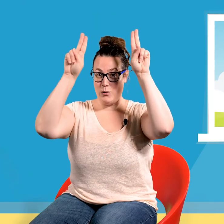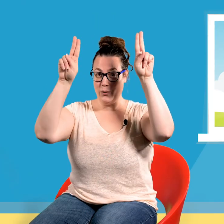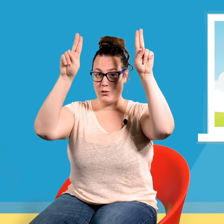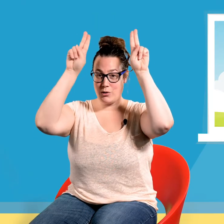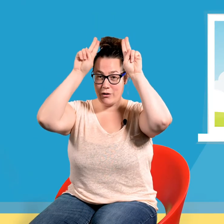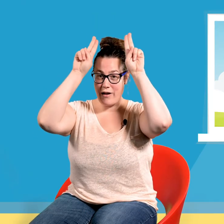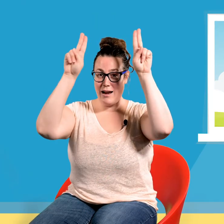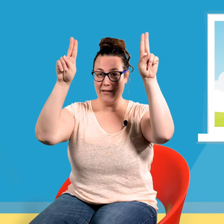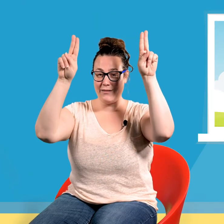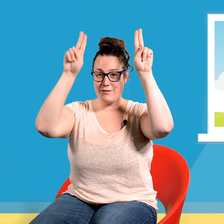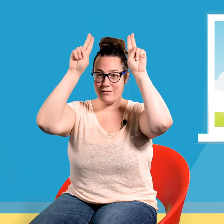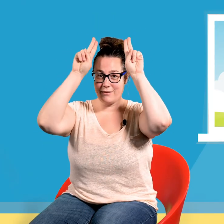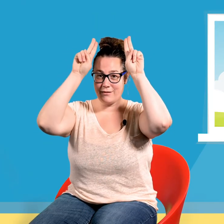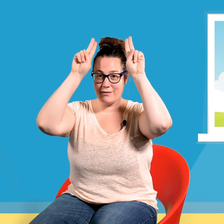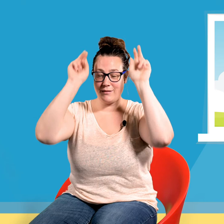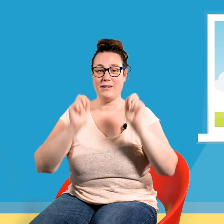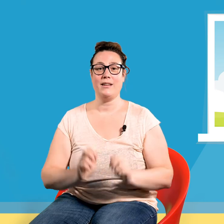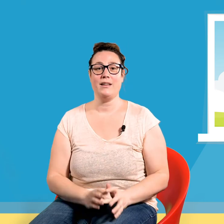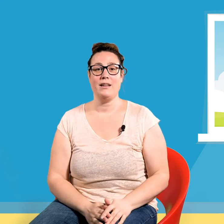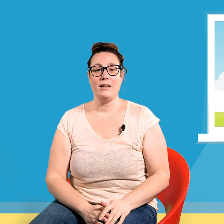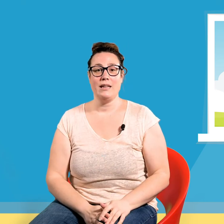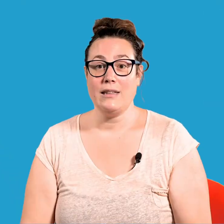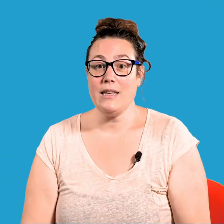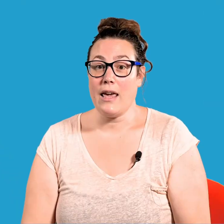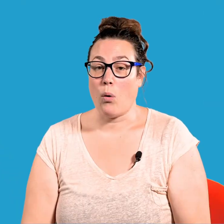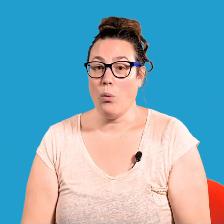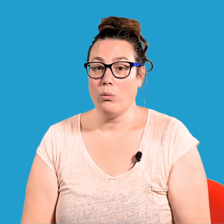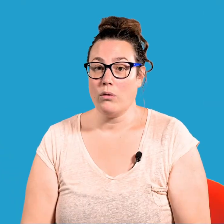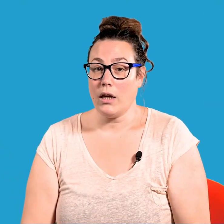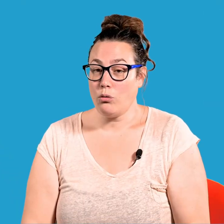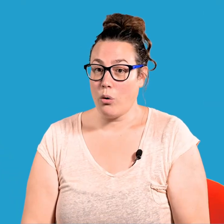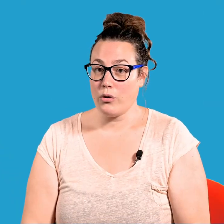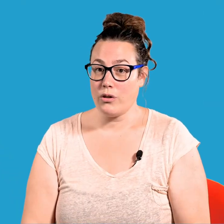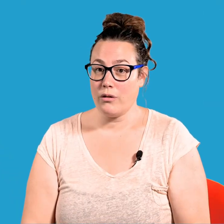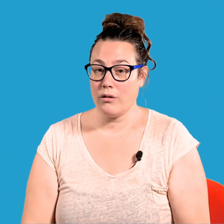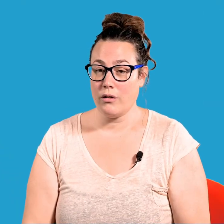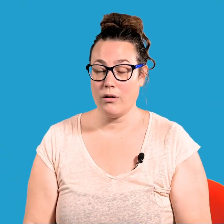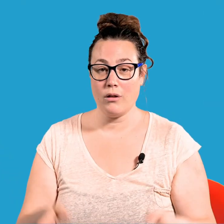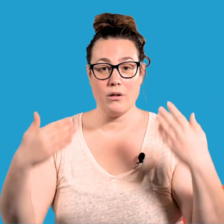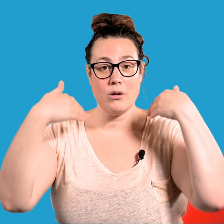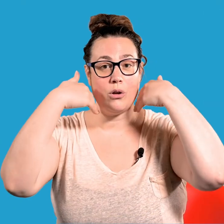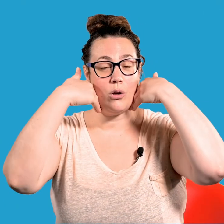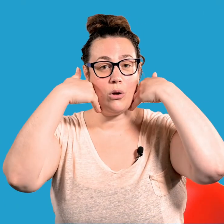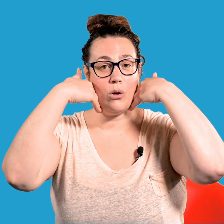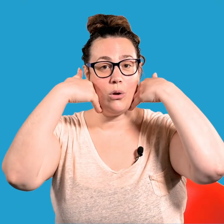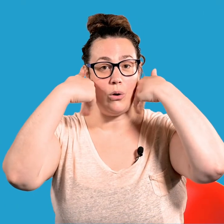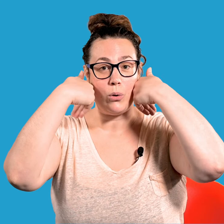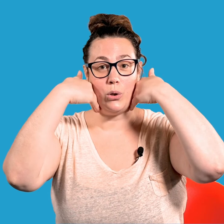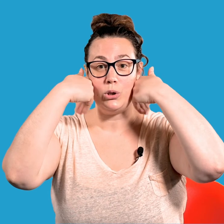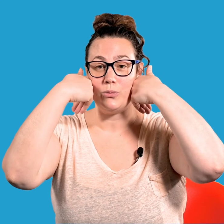le cheval ! Qui est rond et tout rose ? Le cochon